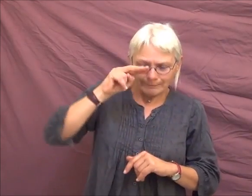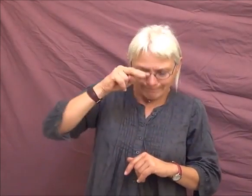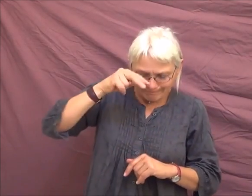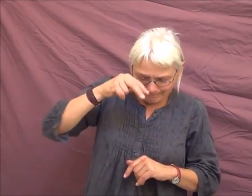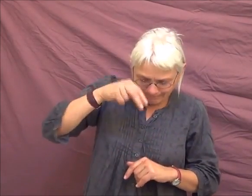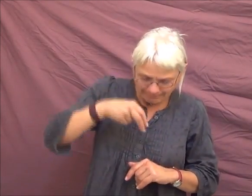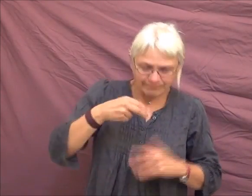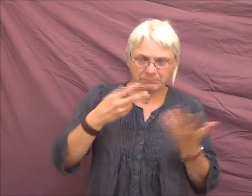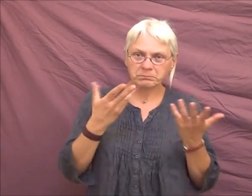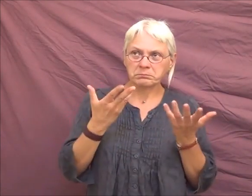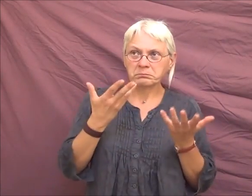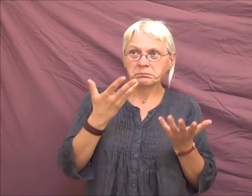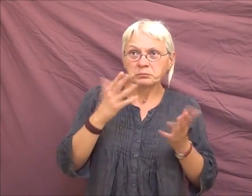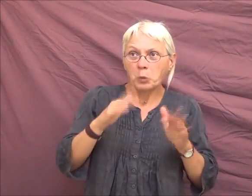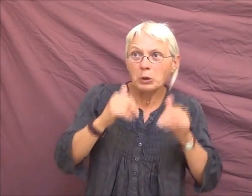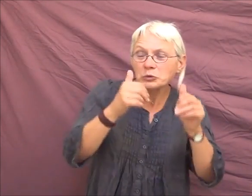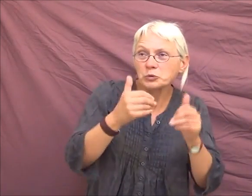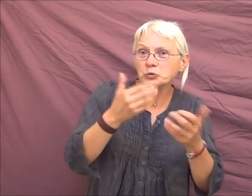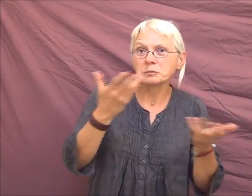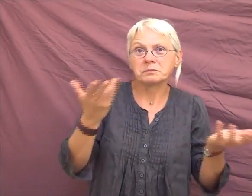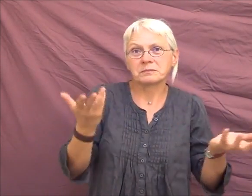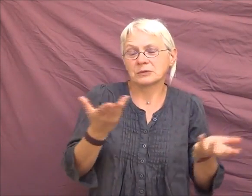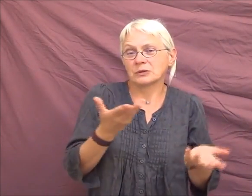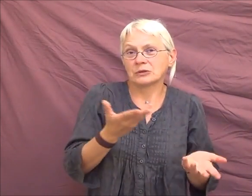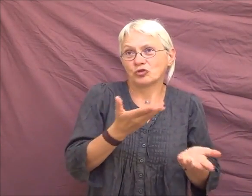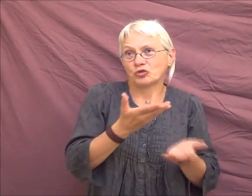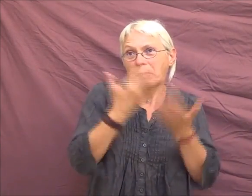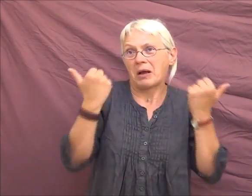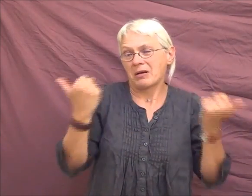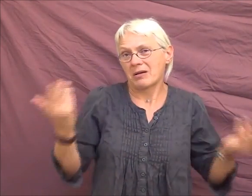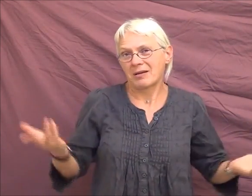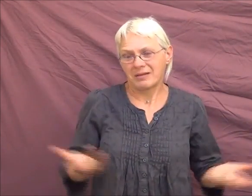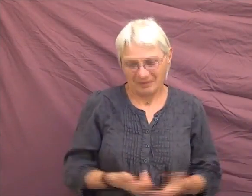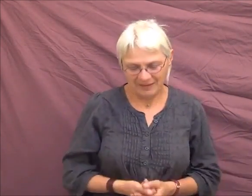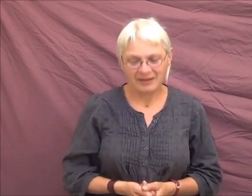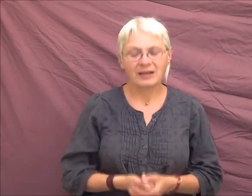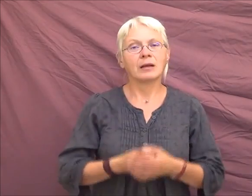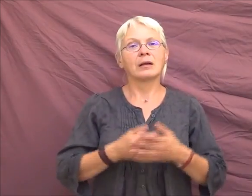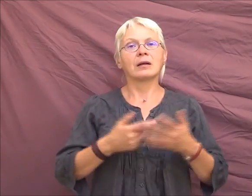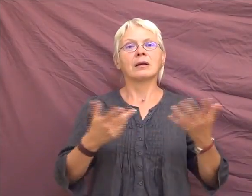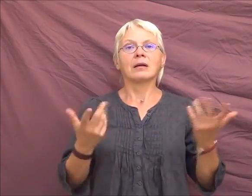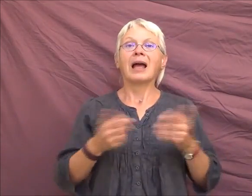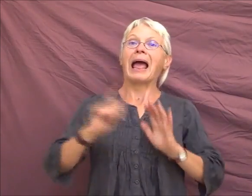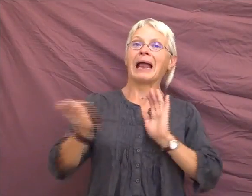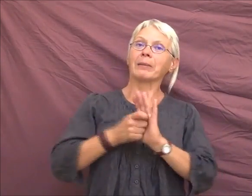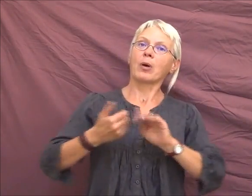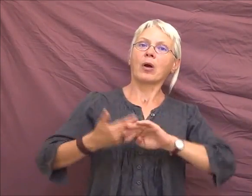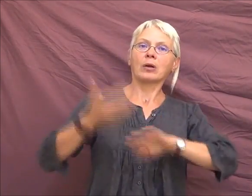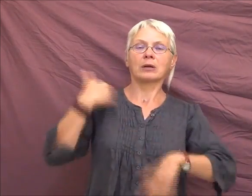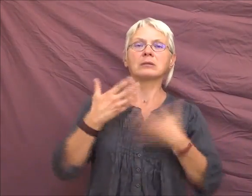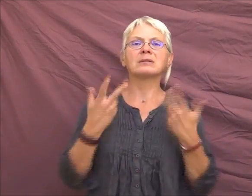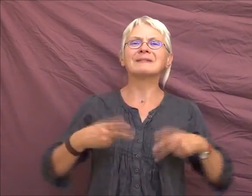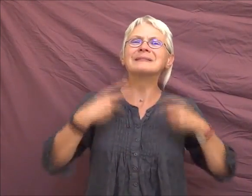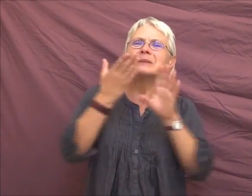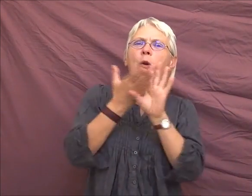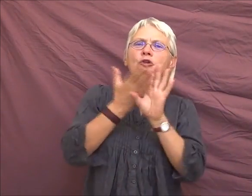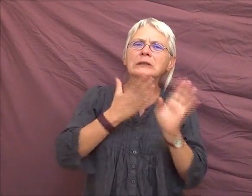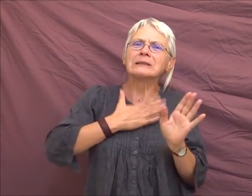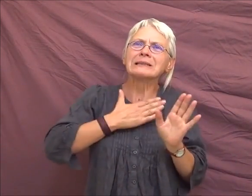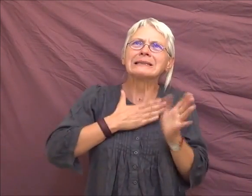toujours continuer avec ça ? Est-ce que je pense aussi que quand je l'ai fait, je n'étais pas stable psychologiquement aussi